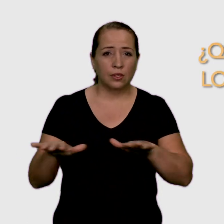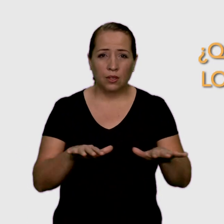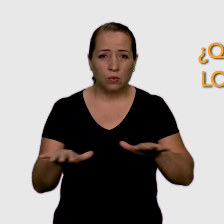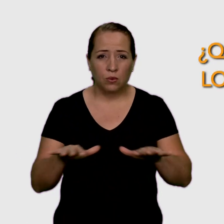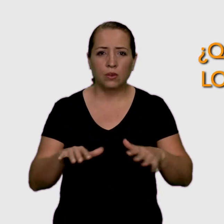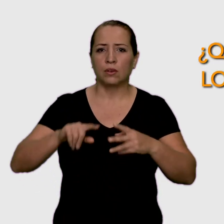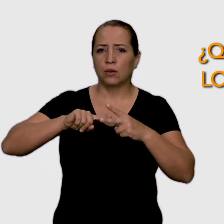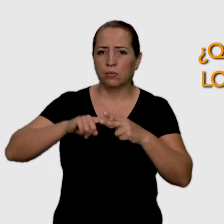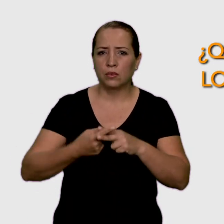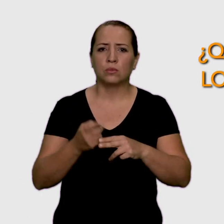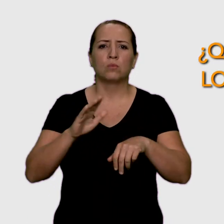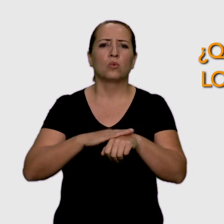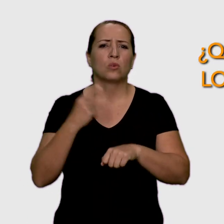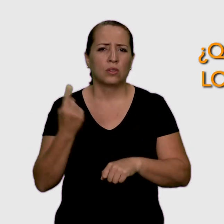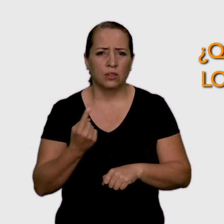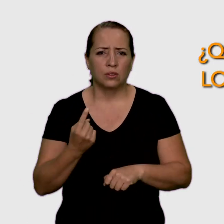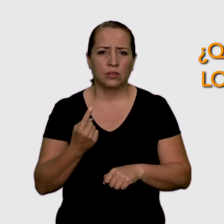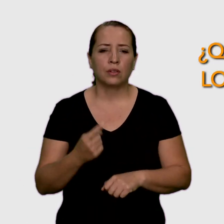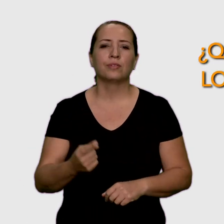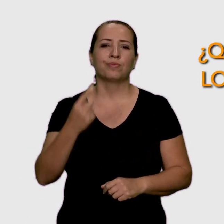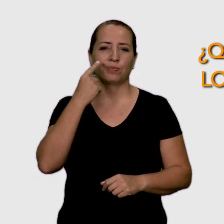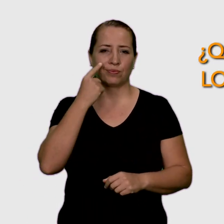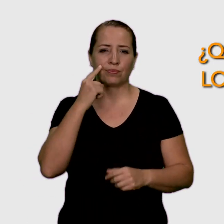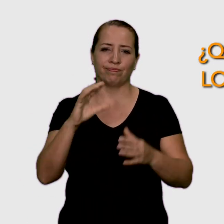¿Qué origina los sismos?